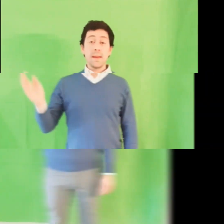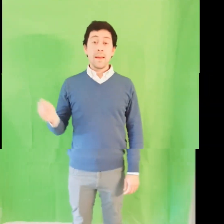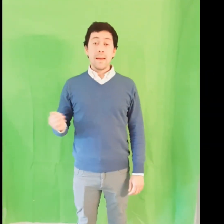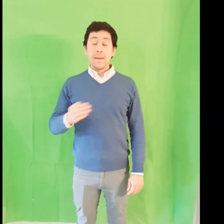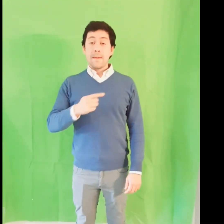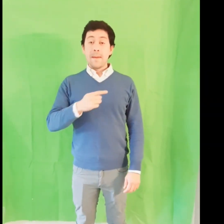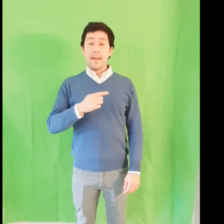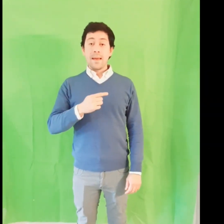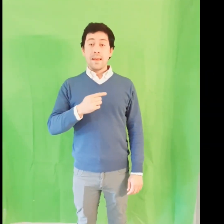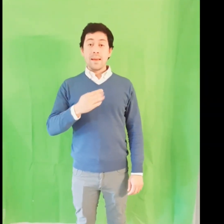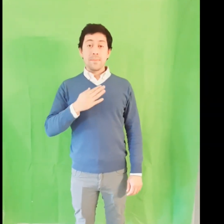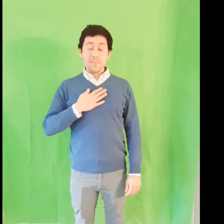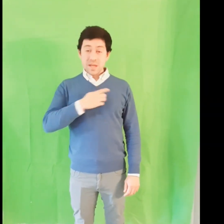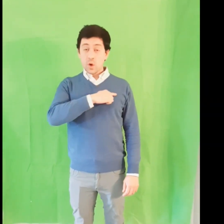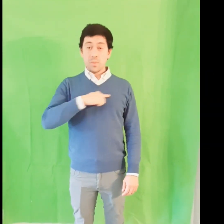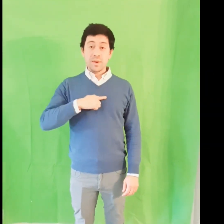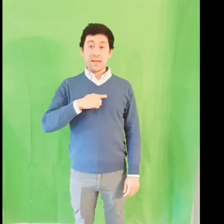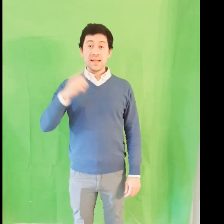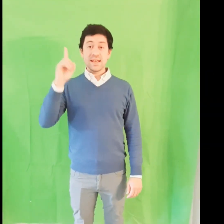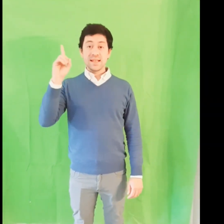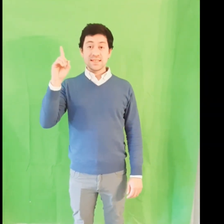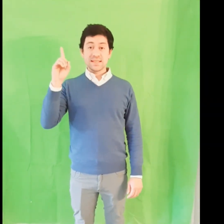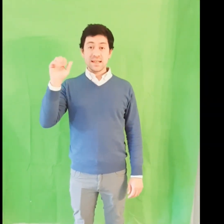Hasta el final